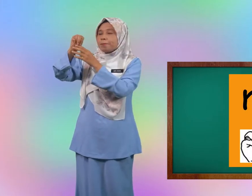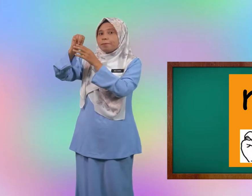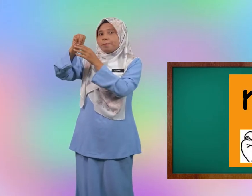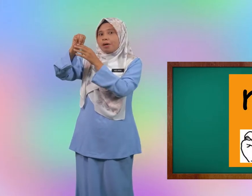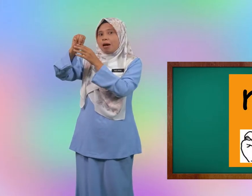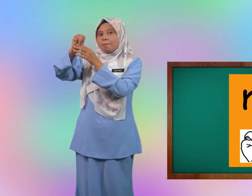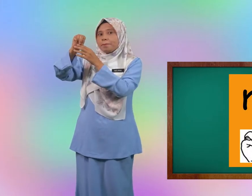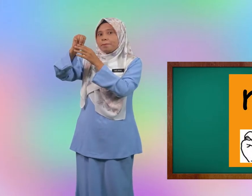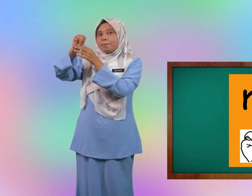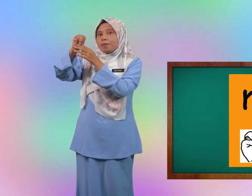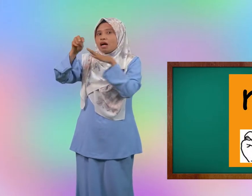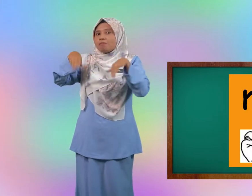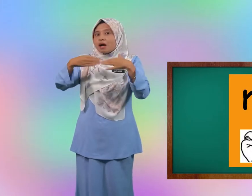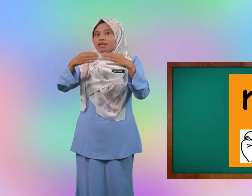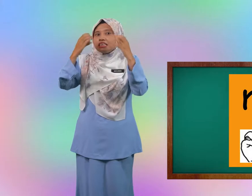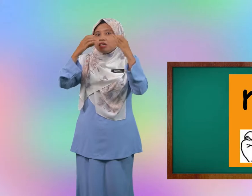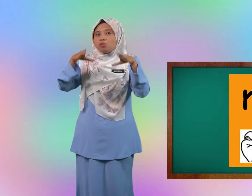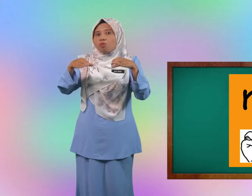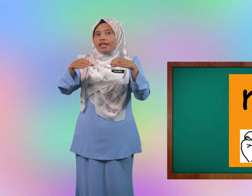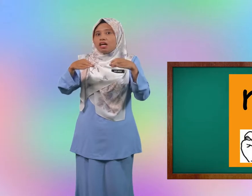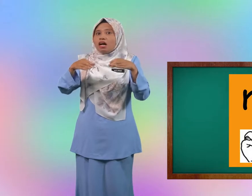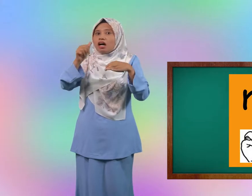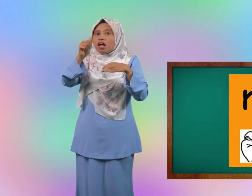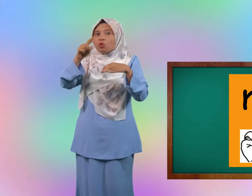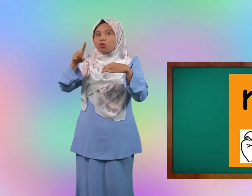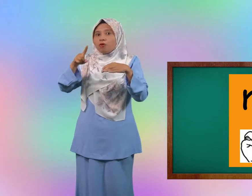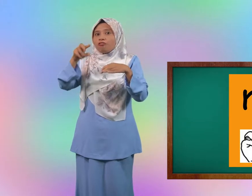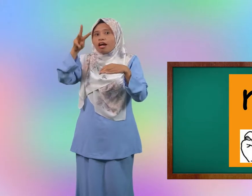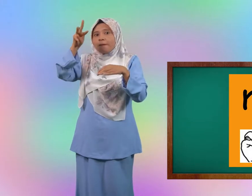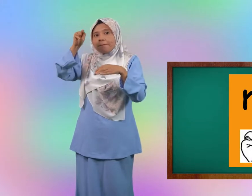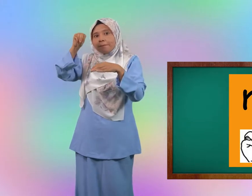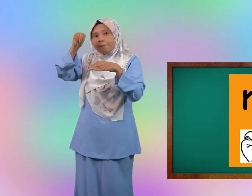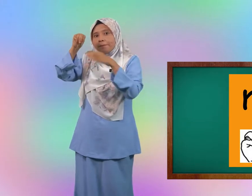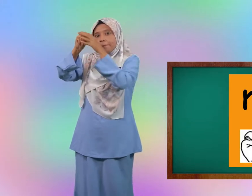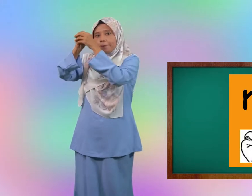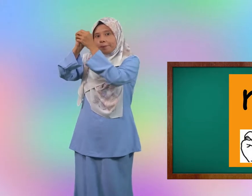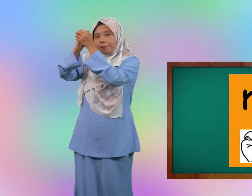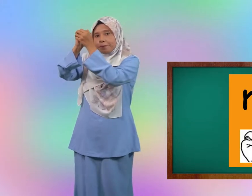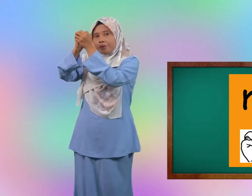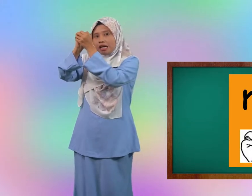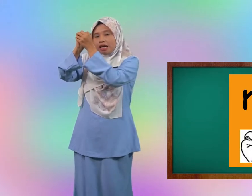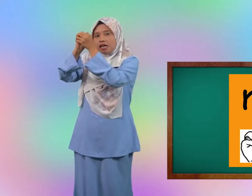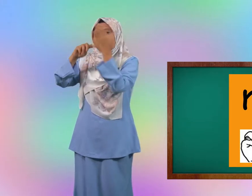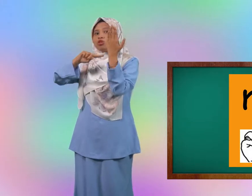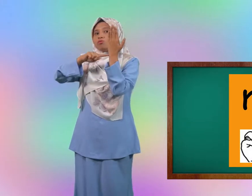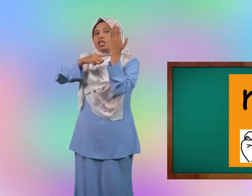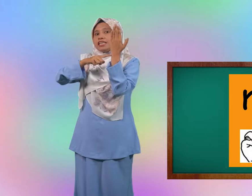M bagaimana cikgu buat huruf M ok mula-mula